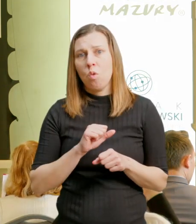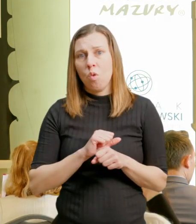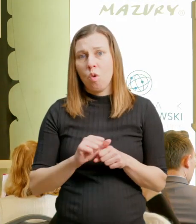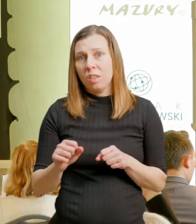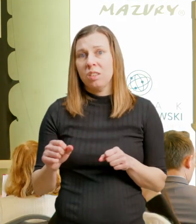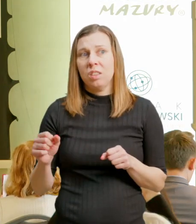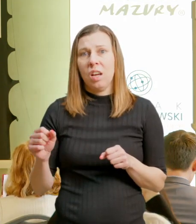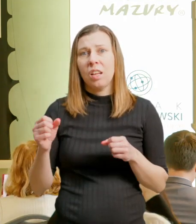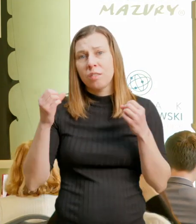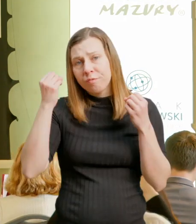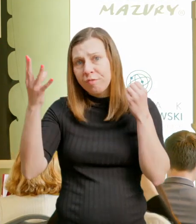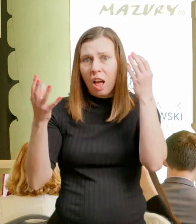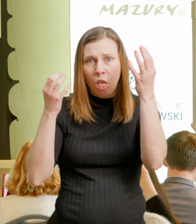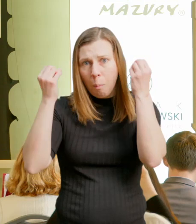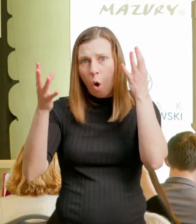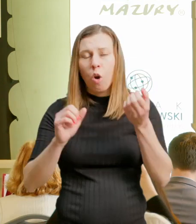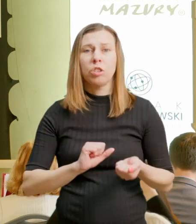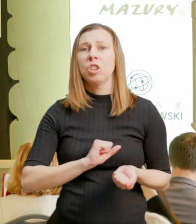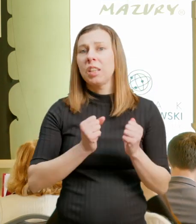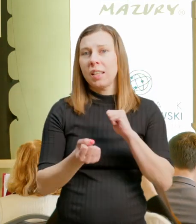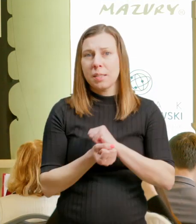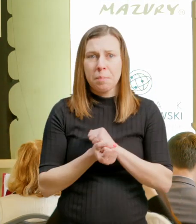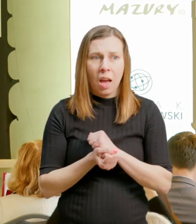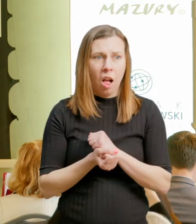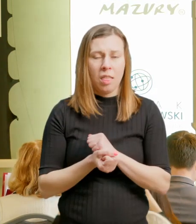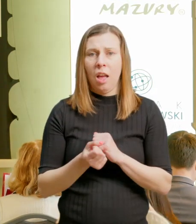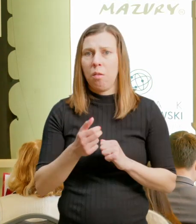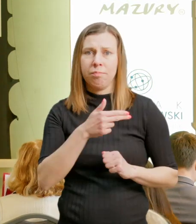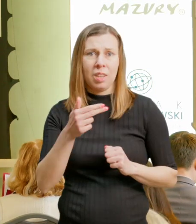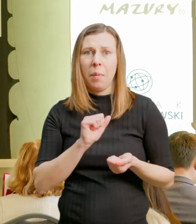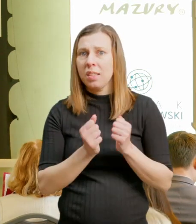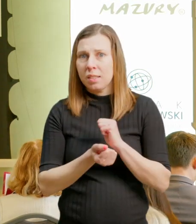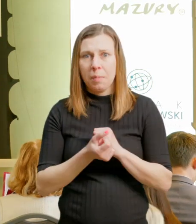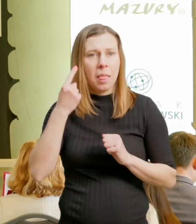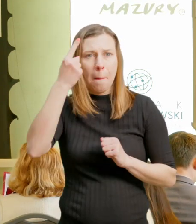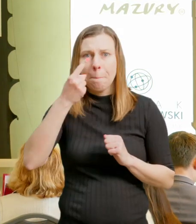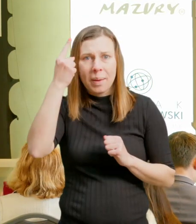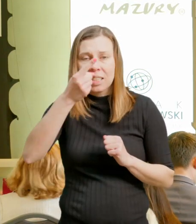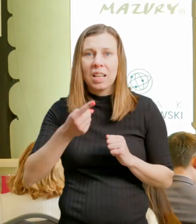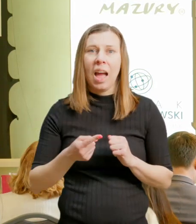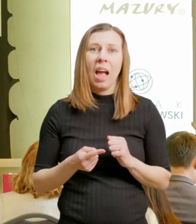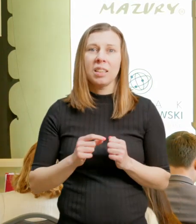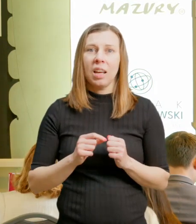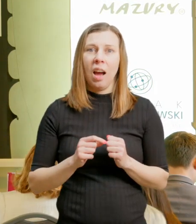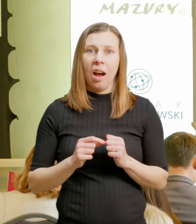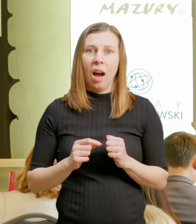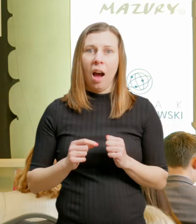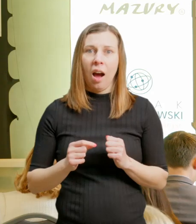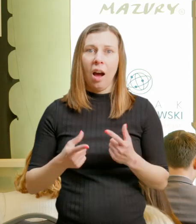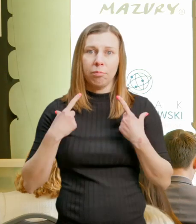bardzo mało uwagi zwraca się na zmianę projektorii myślenia